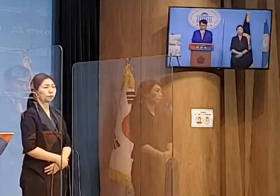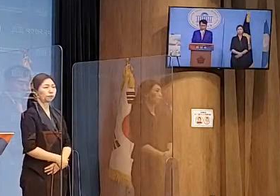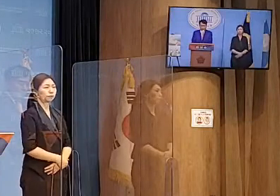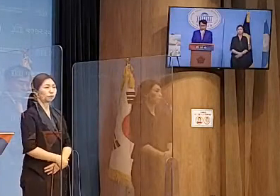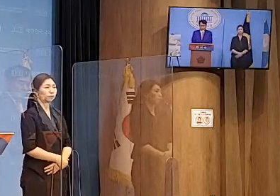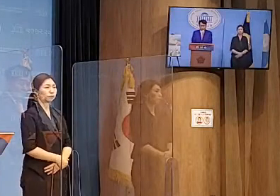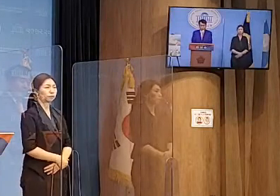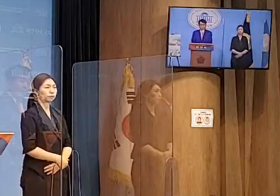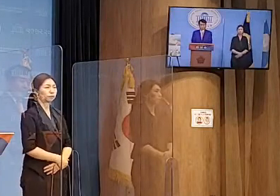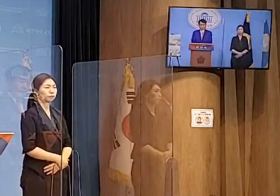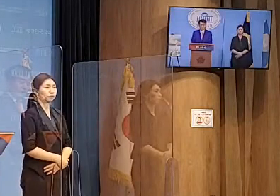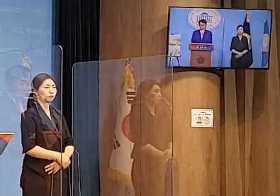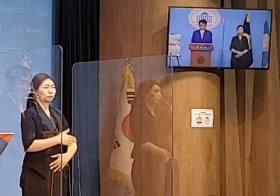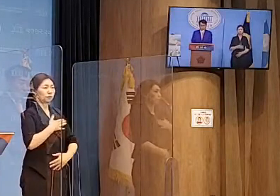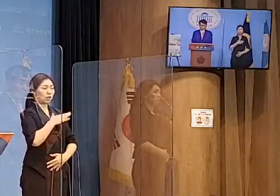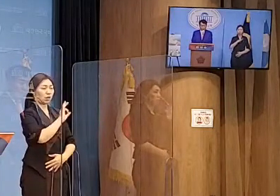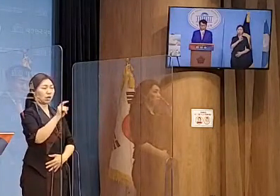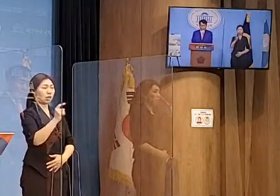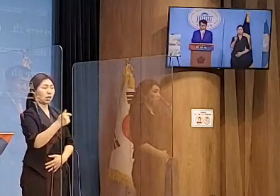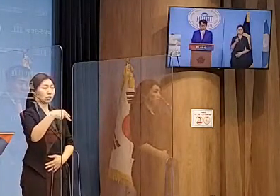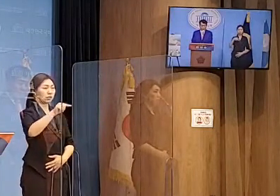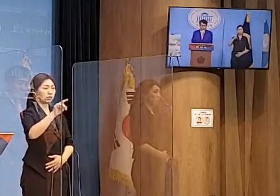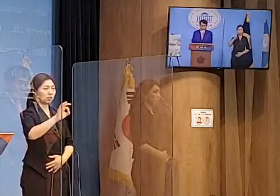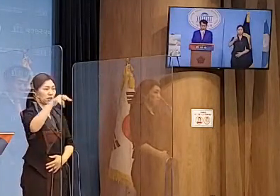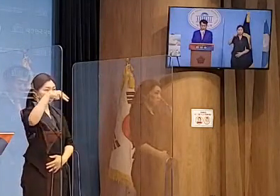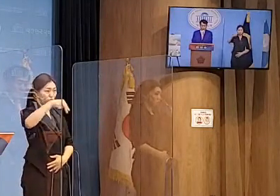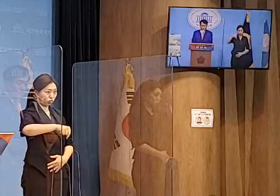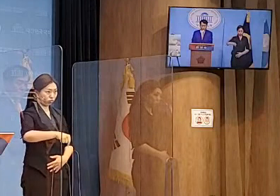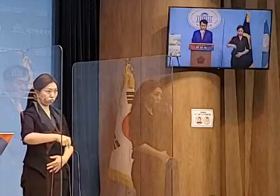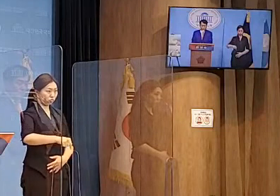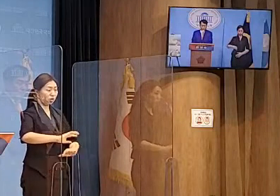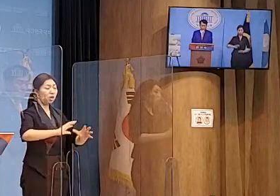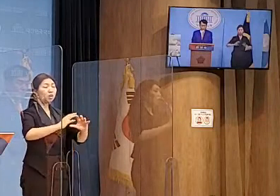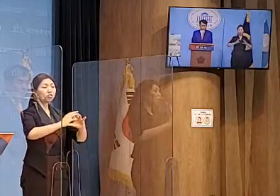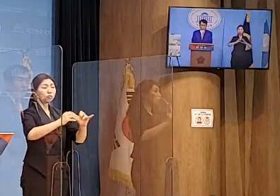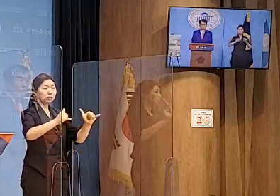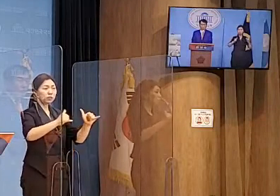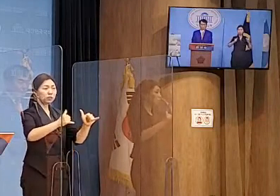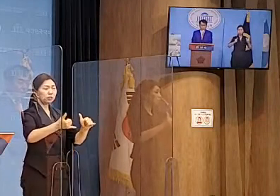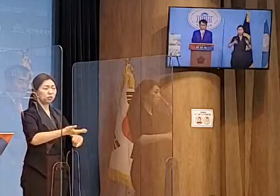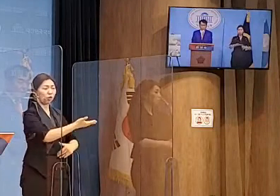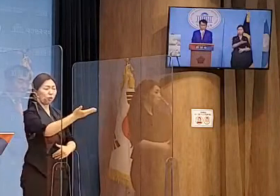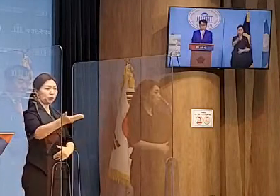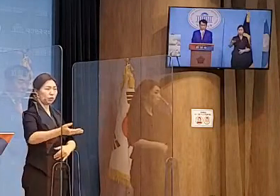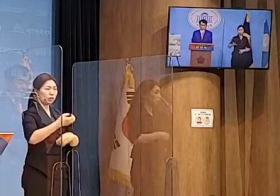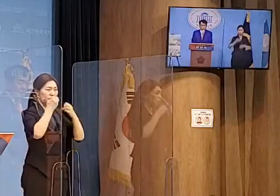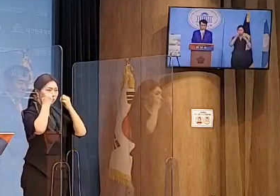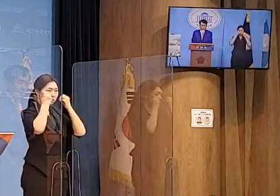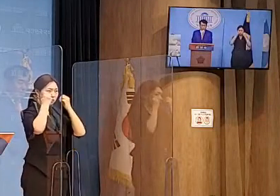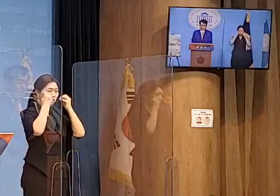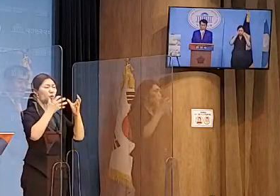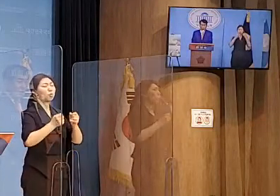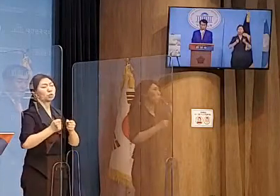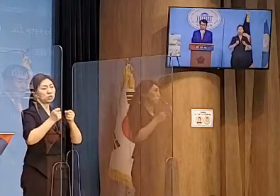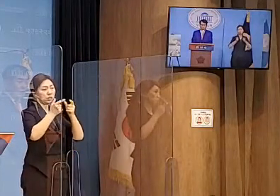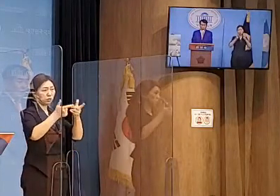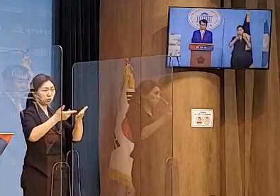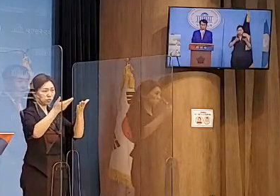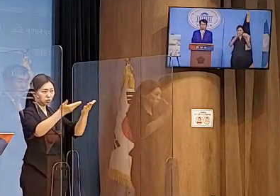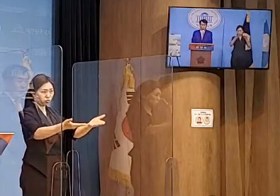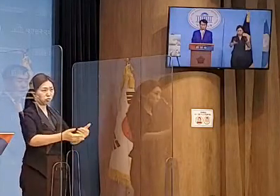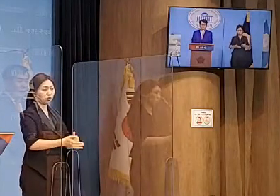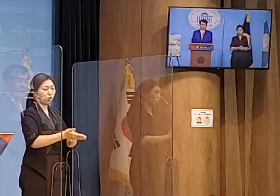저 안상수가 국민들에게 새로운 기회를 공정하고